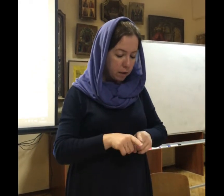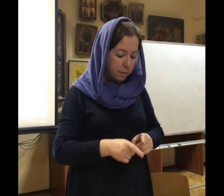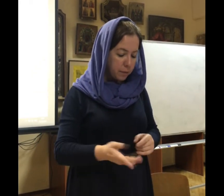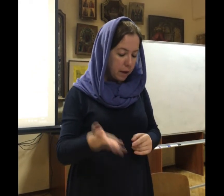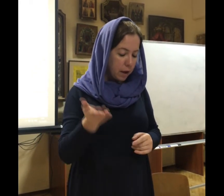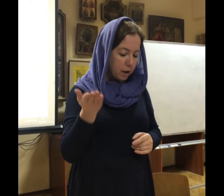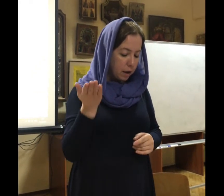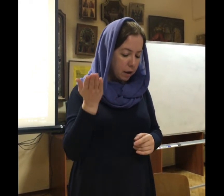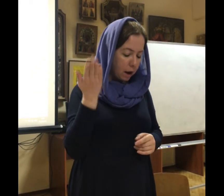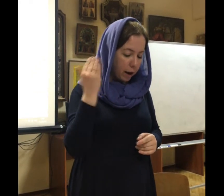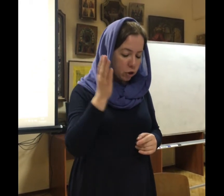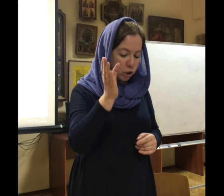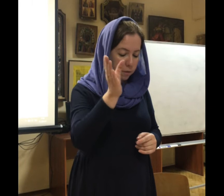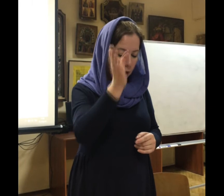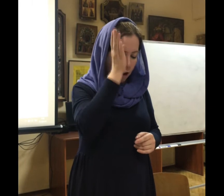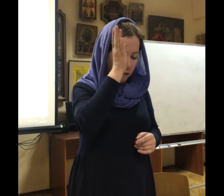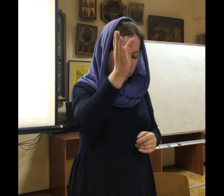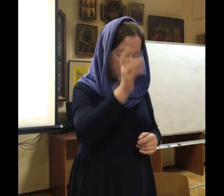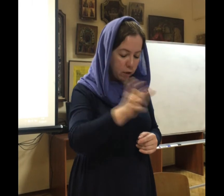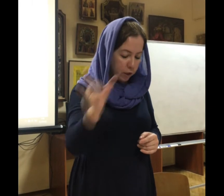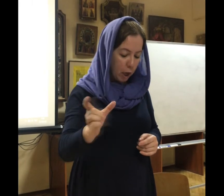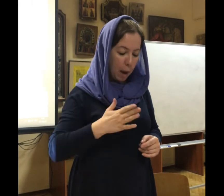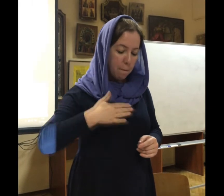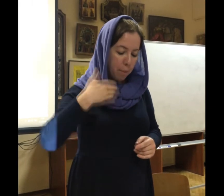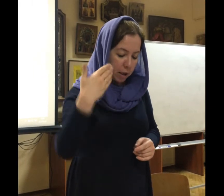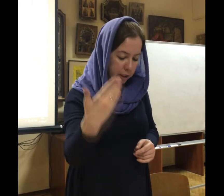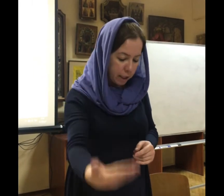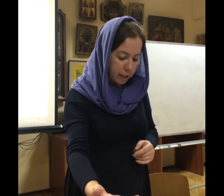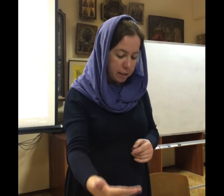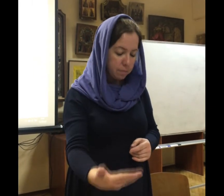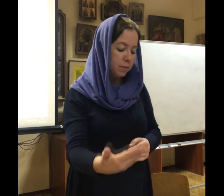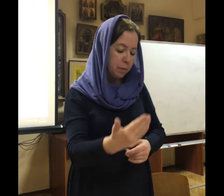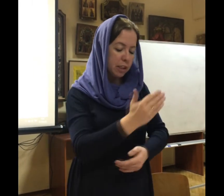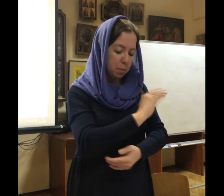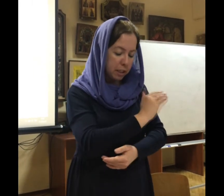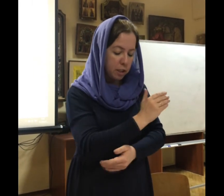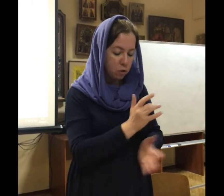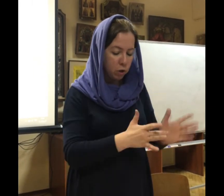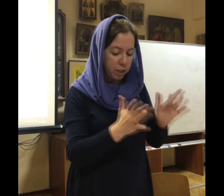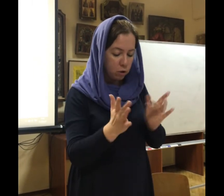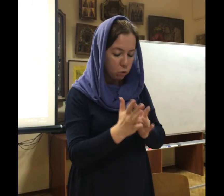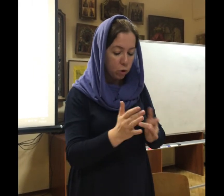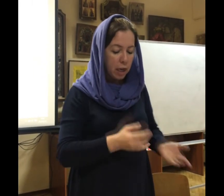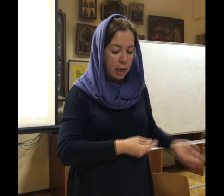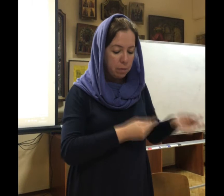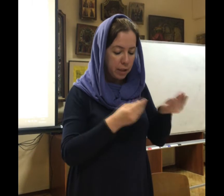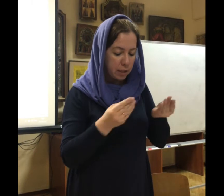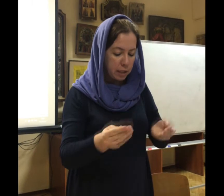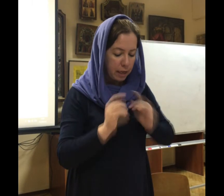раньше волхвы поклонялись, я бы сказала, младенцу Христу и принесли